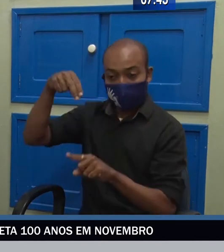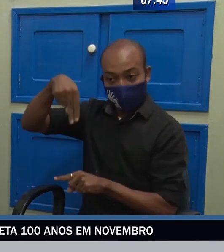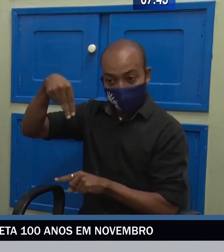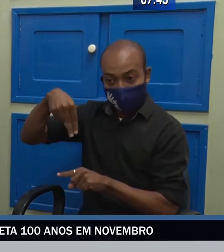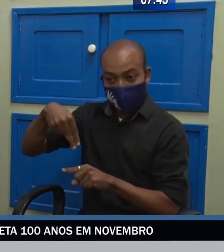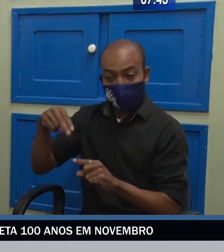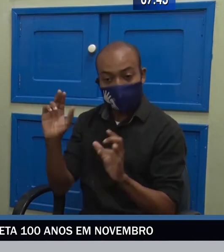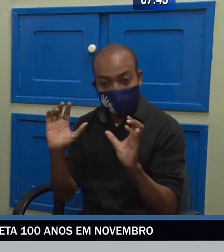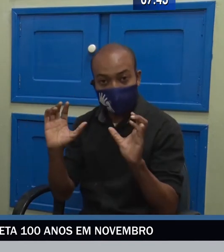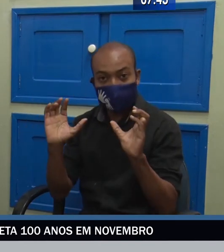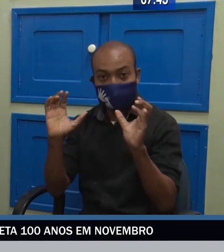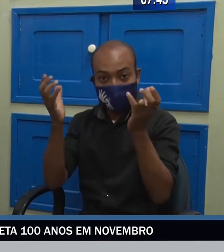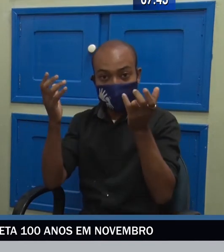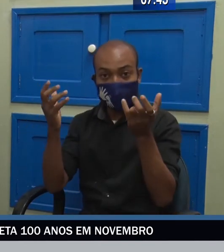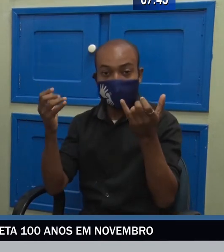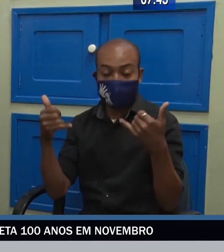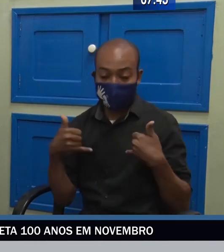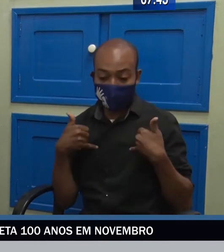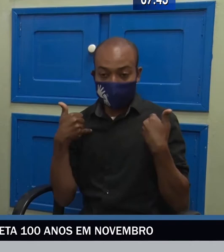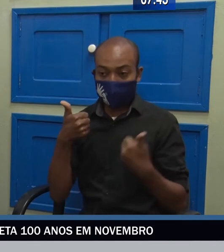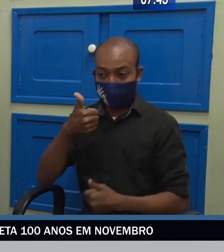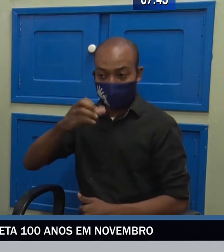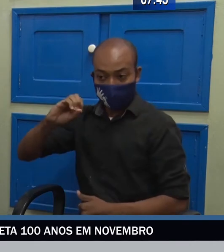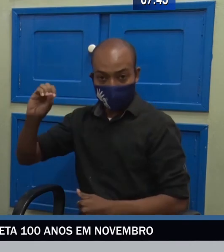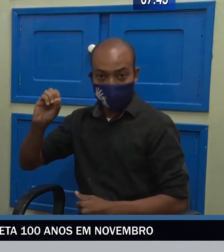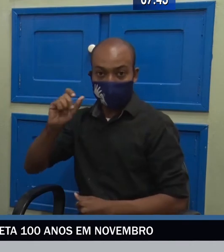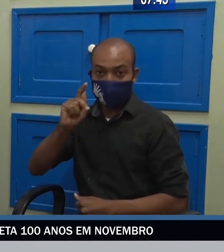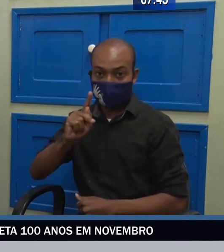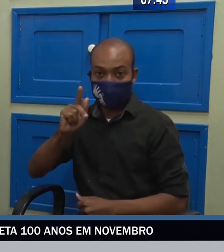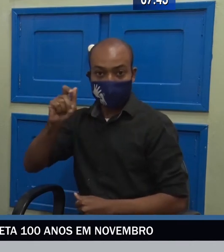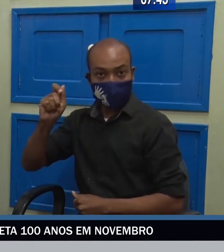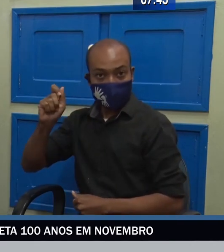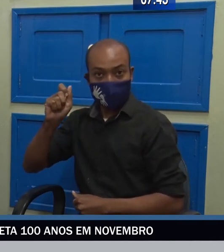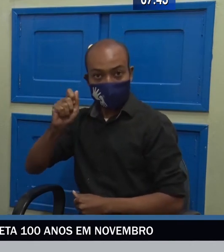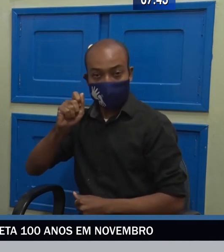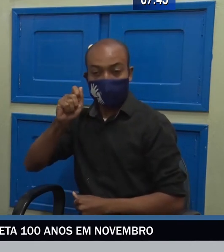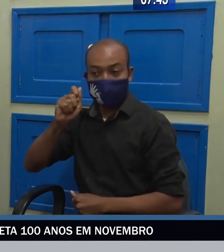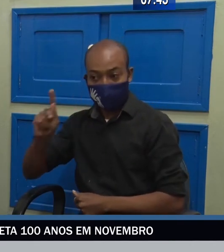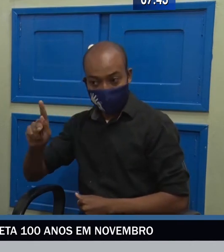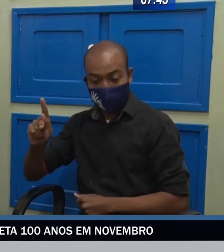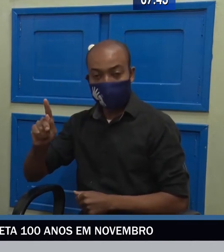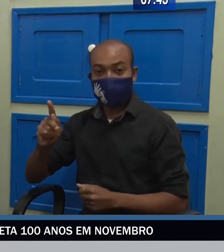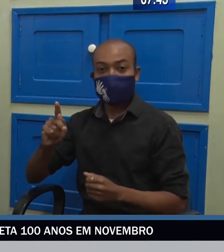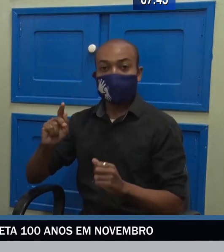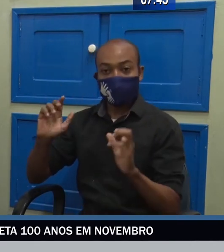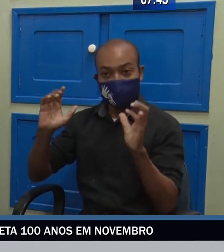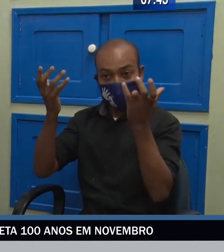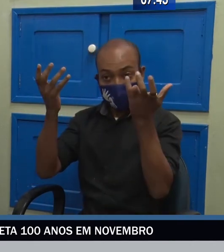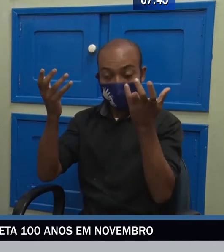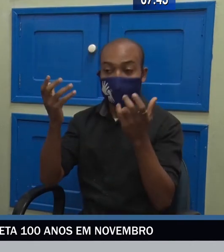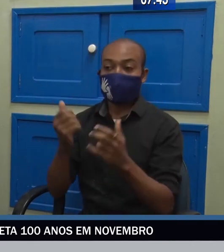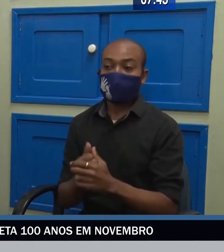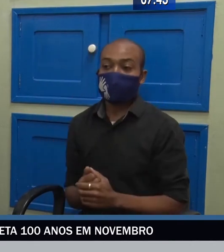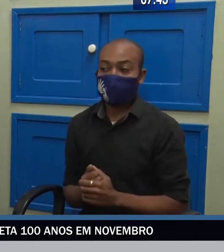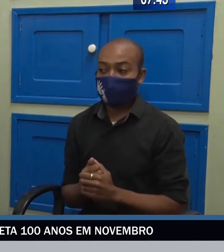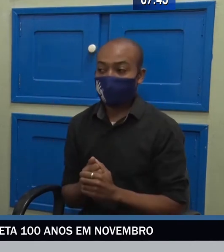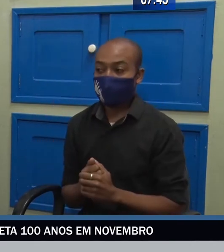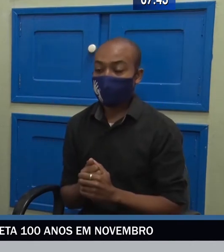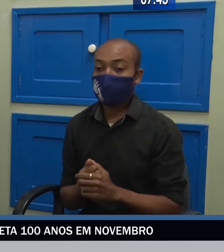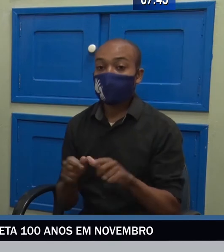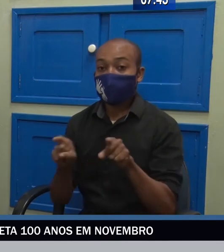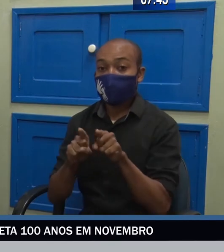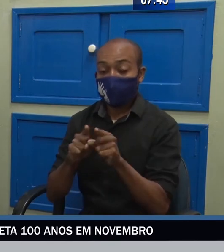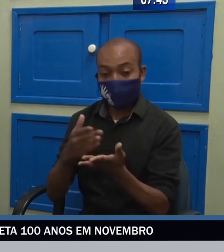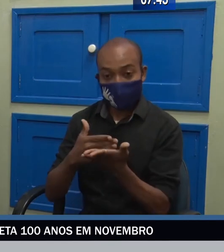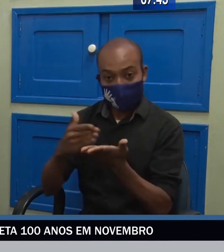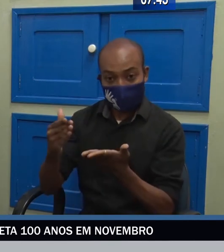da Afonso Pena. É o mês comemorativo do centenário da escola. Então, nós vamos fazer uma culminância. A princípio, a nossa intenção